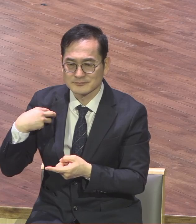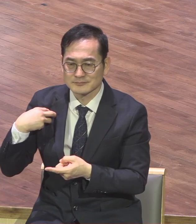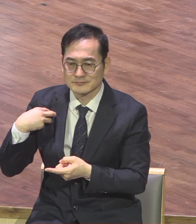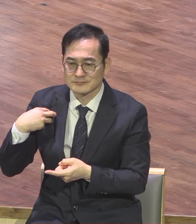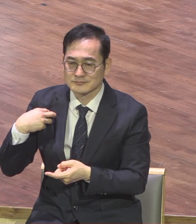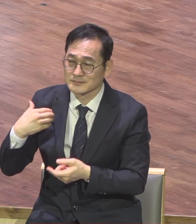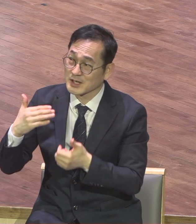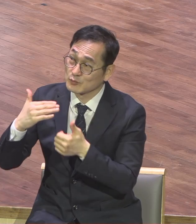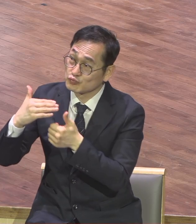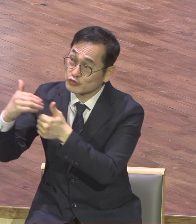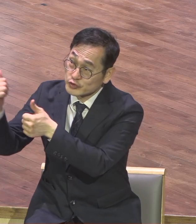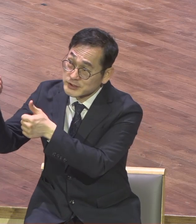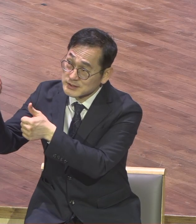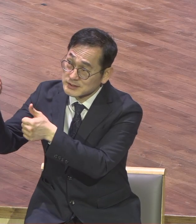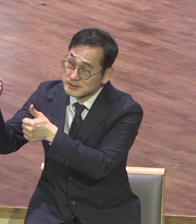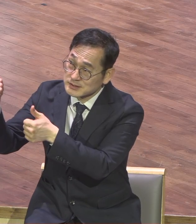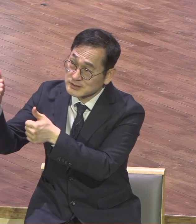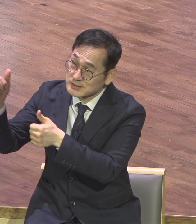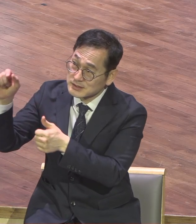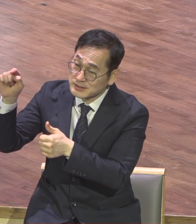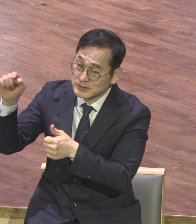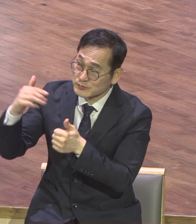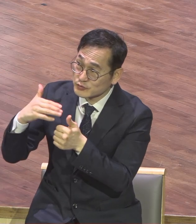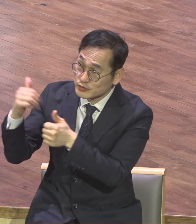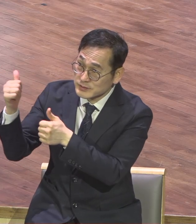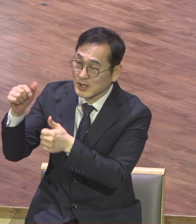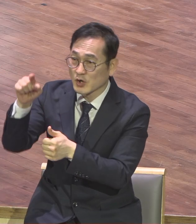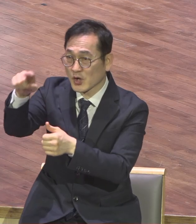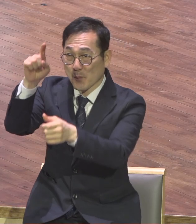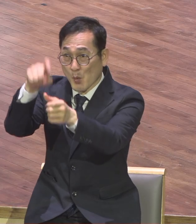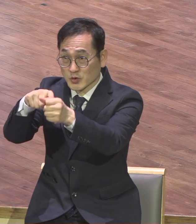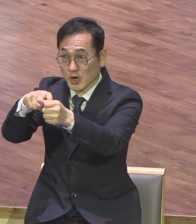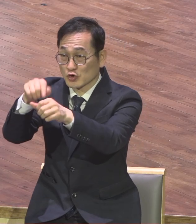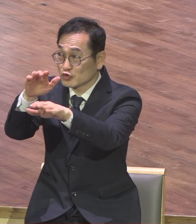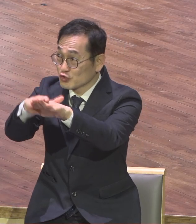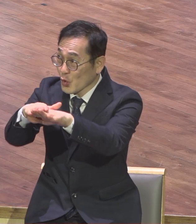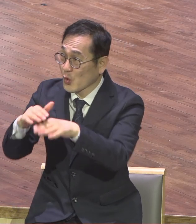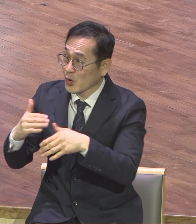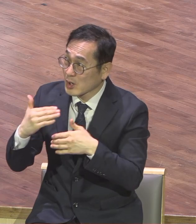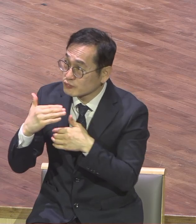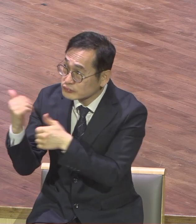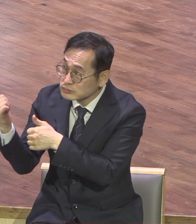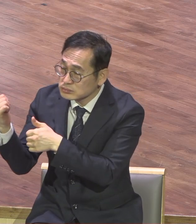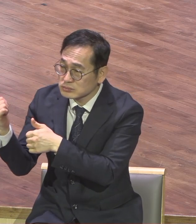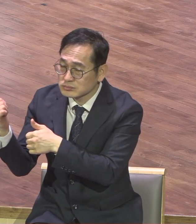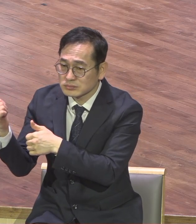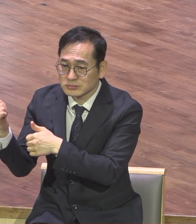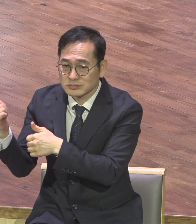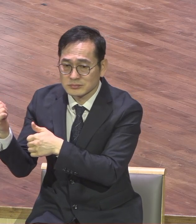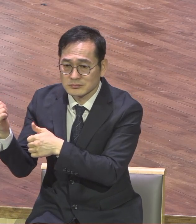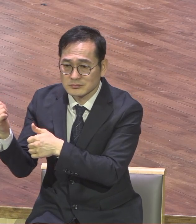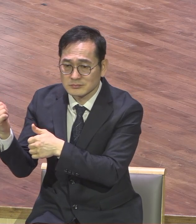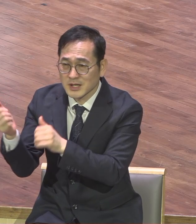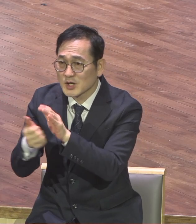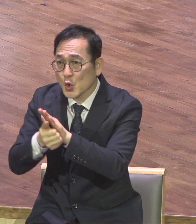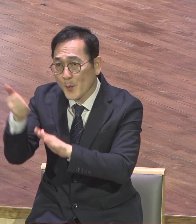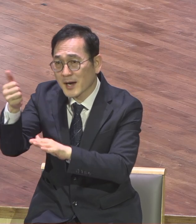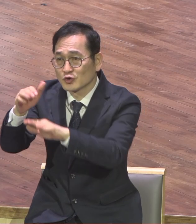소망 안에서 부르심을 받았느니라 부르심의 한 소망 안에서 부르심 받았다 여기에서 교회의 본질적